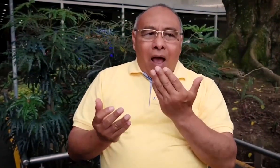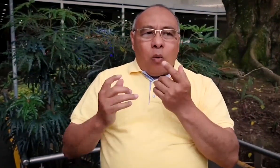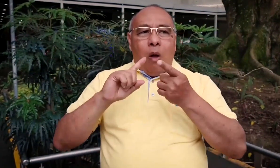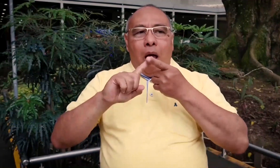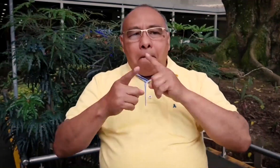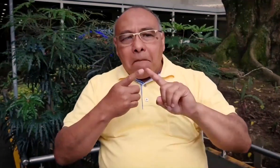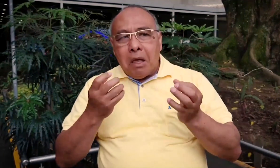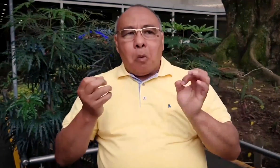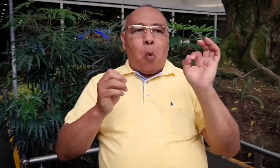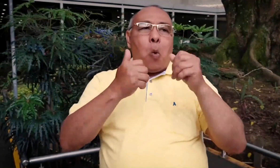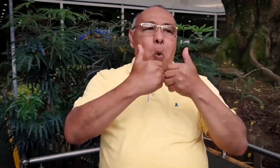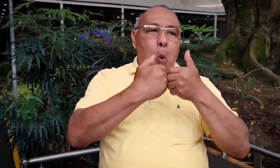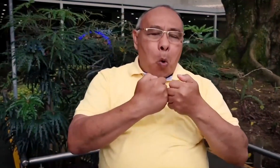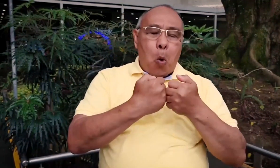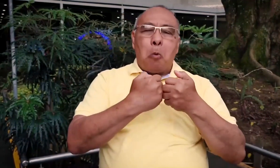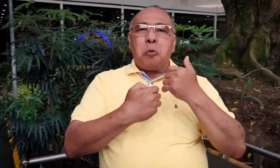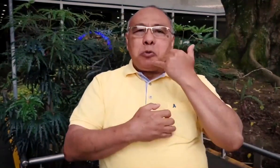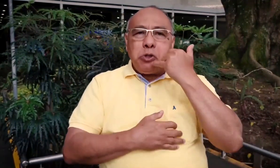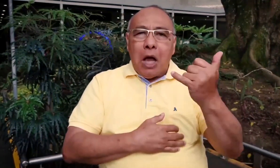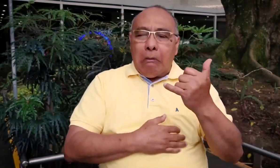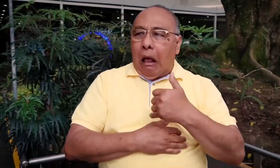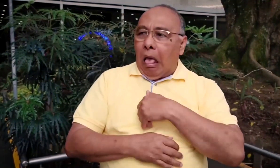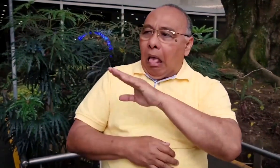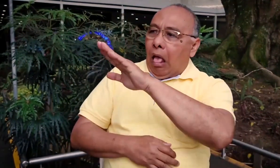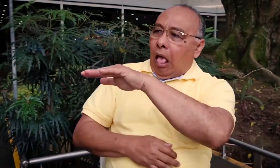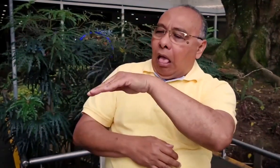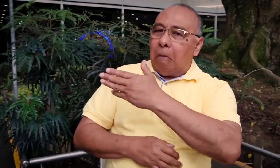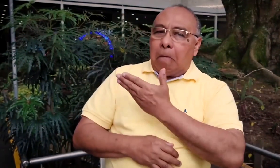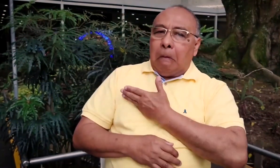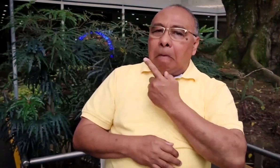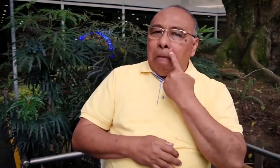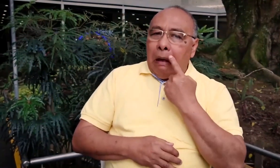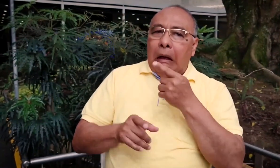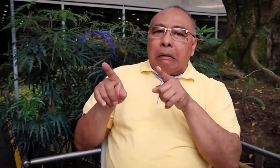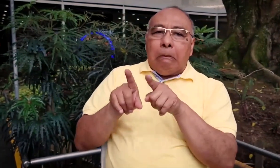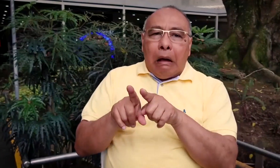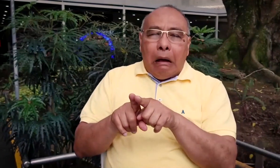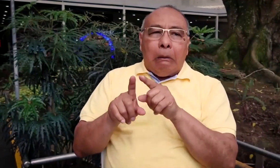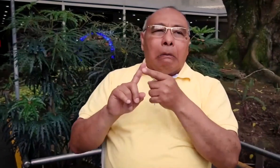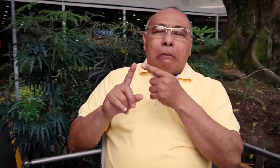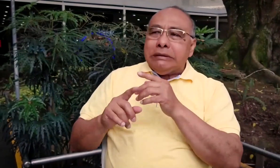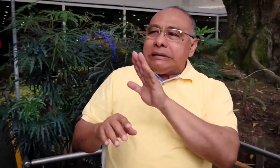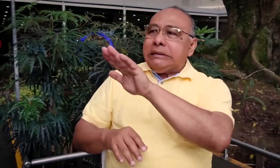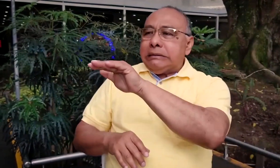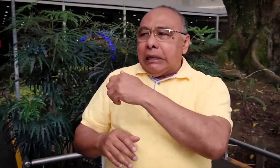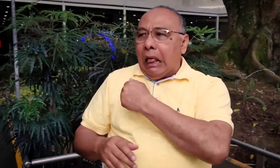realizar llamadas y comunicarse. Entonces tenían que pedir el favor a estas personas. Y dependían de la voluntad de quien